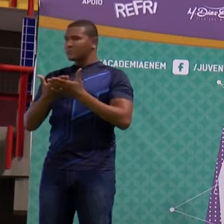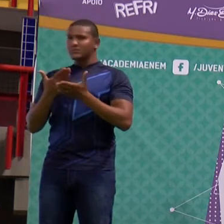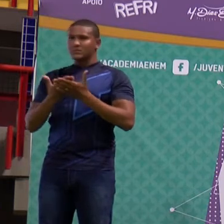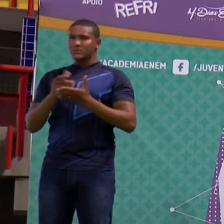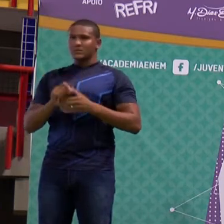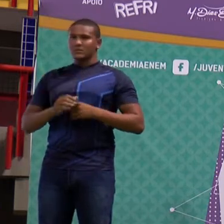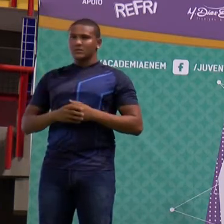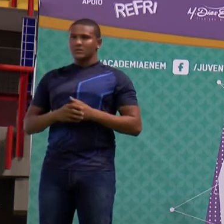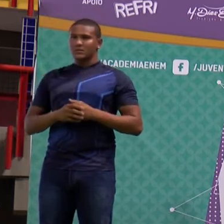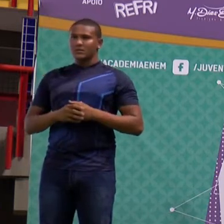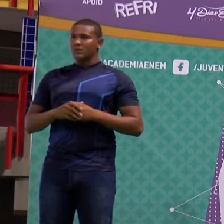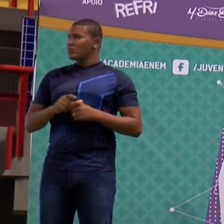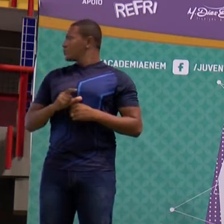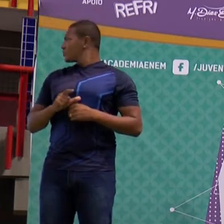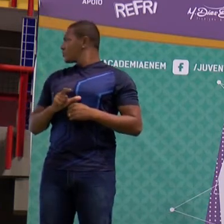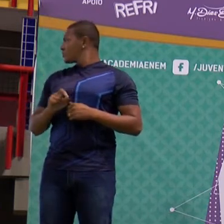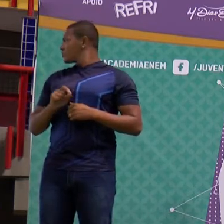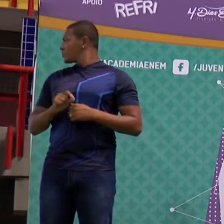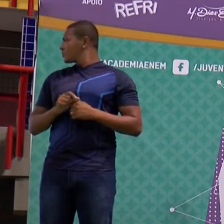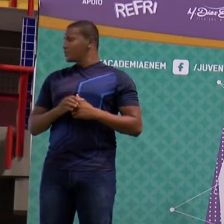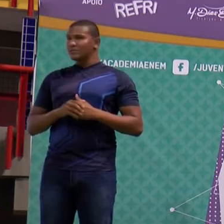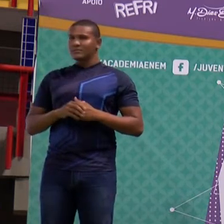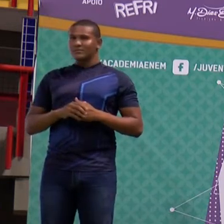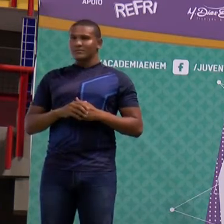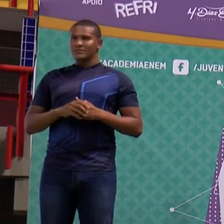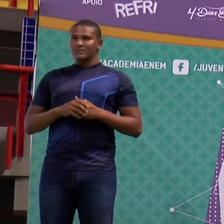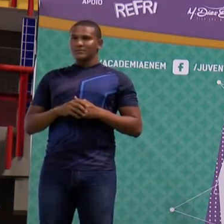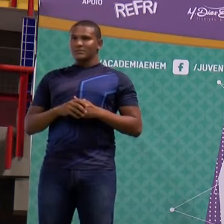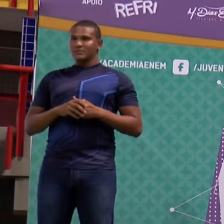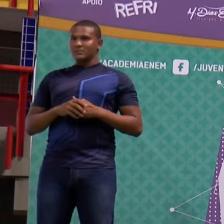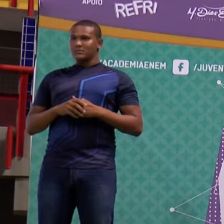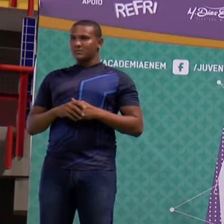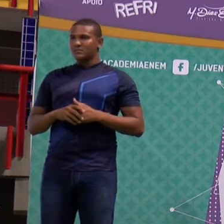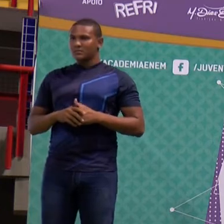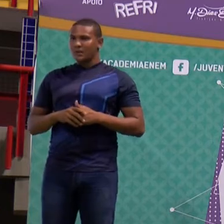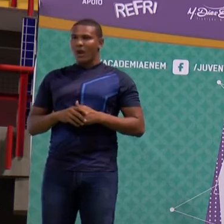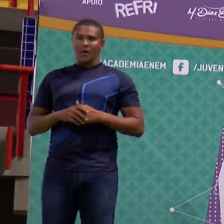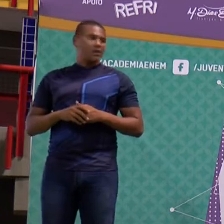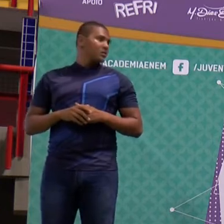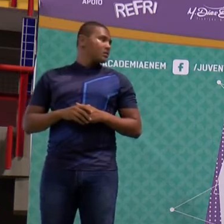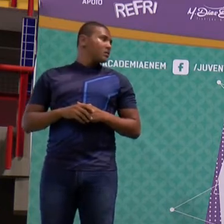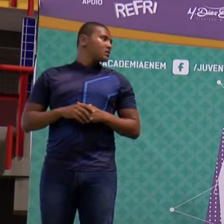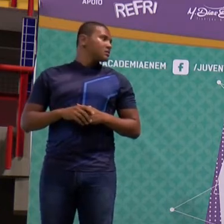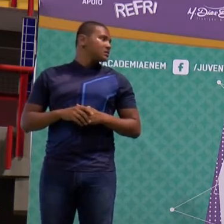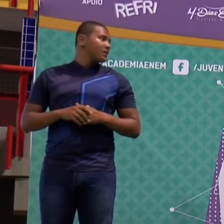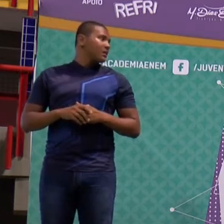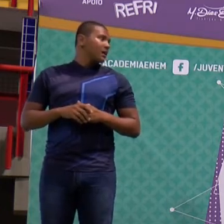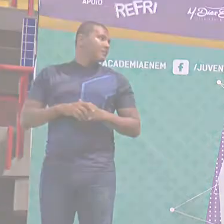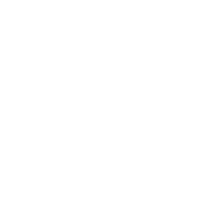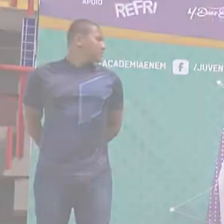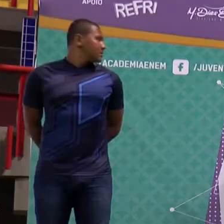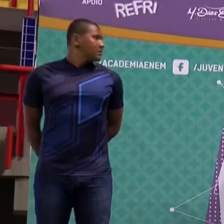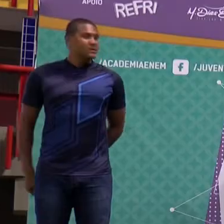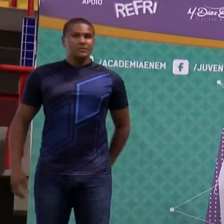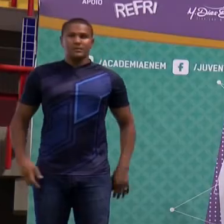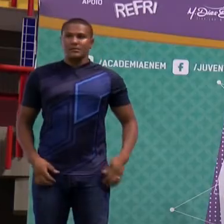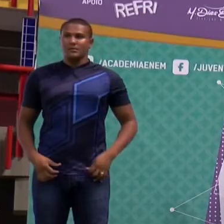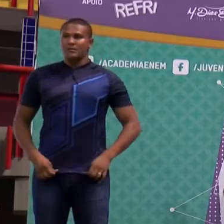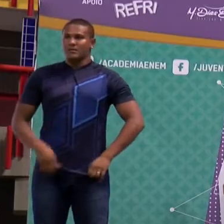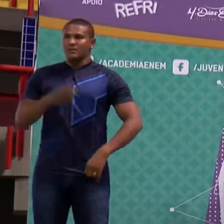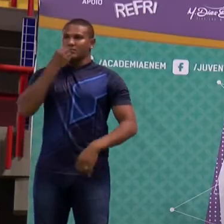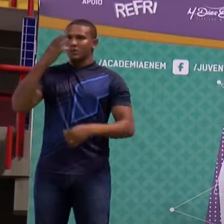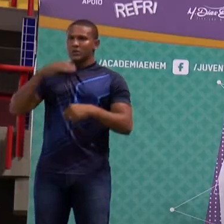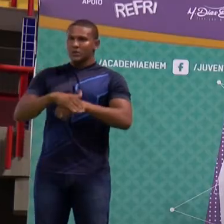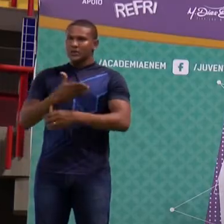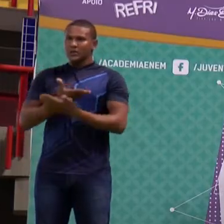Deus abençoe vocês, gente. Um forte abraço, tá ok? O que eu puder ajudar, estou aqui para ajudar vocês, viu? Obrigado. Boa noite, pessoal.